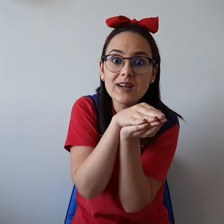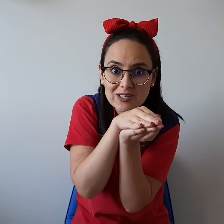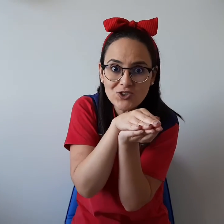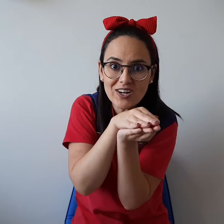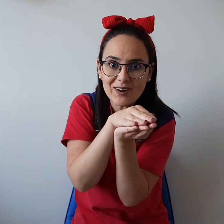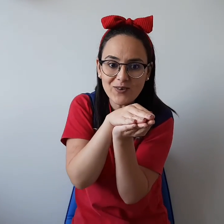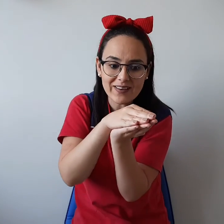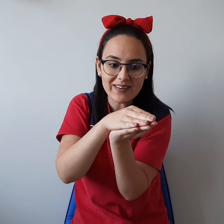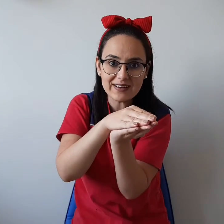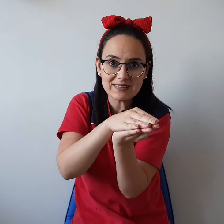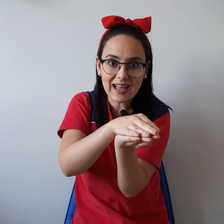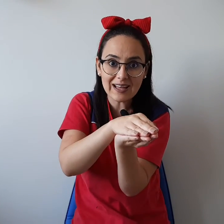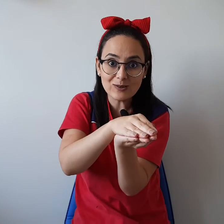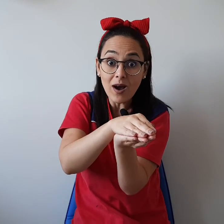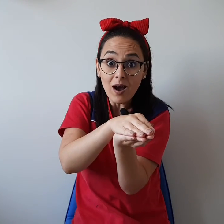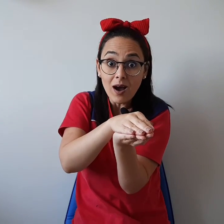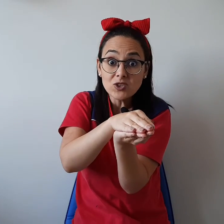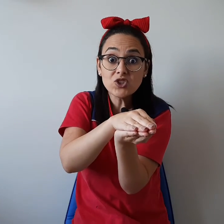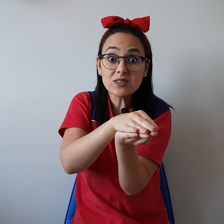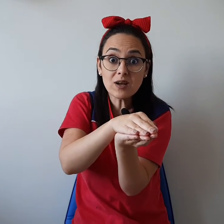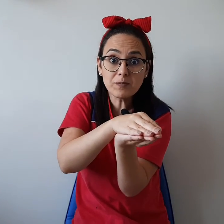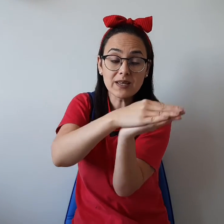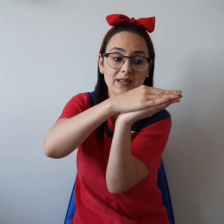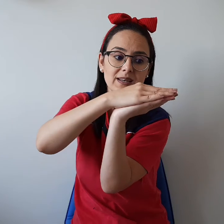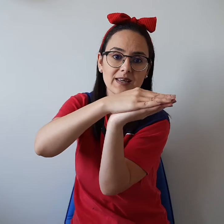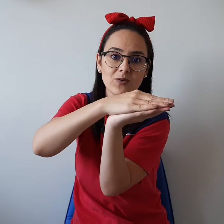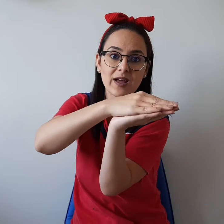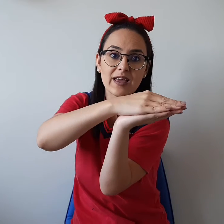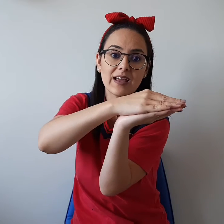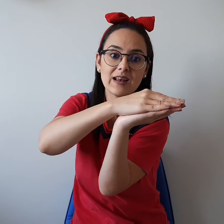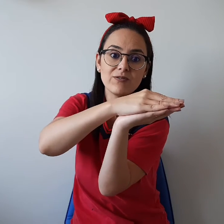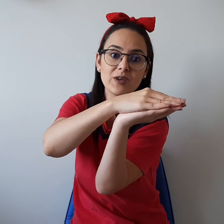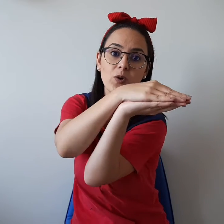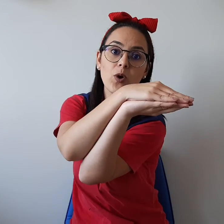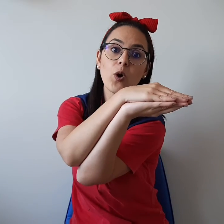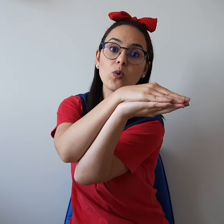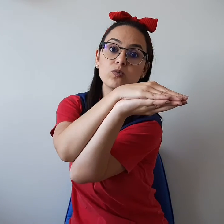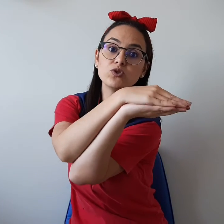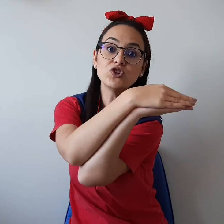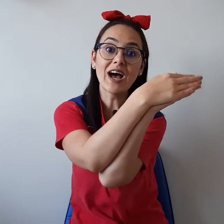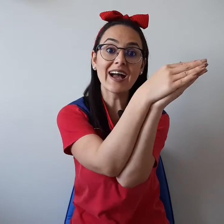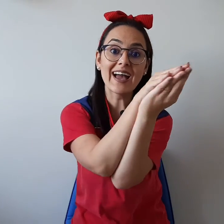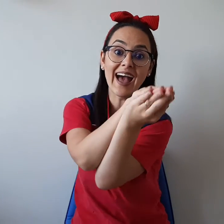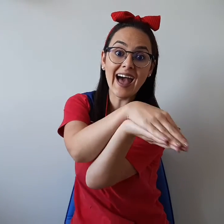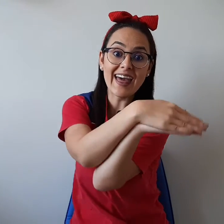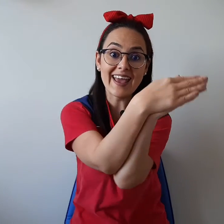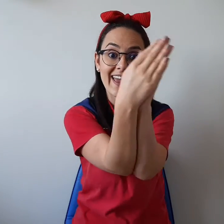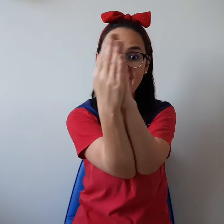grande lá no reino encantado De tão pequenininho Ele virou um jacaré